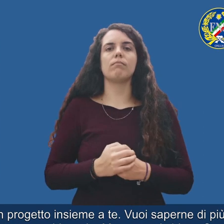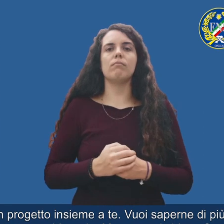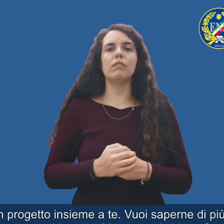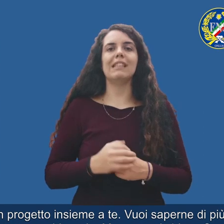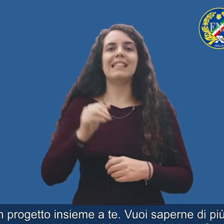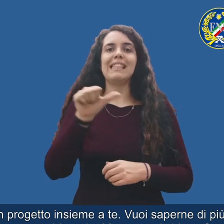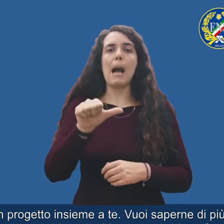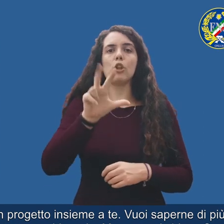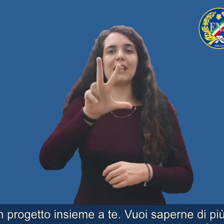presenteremo a Venezia.